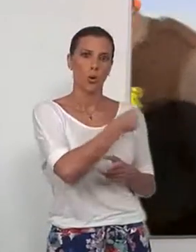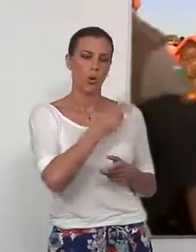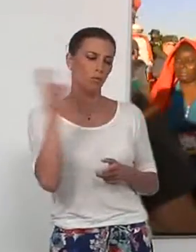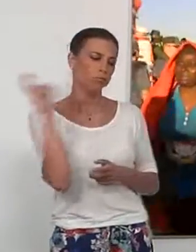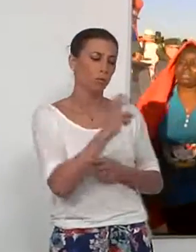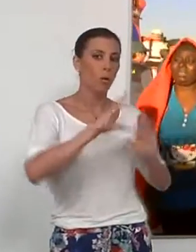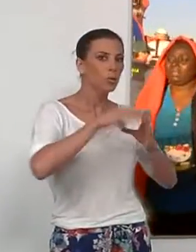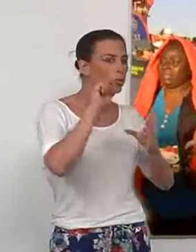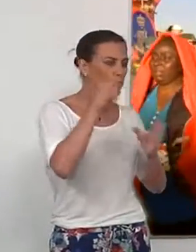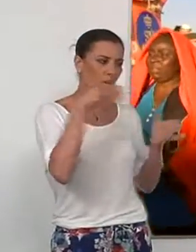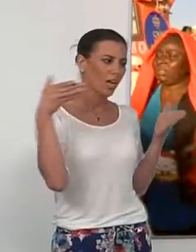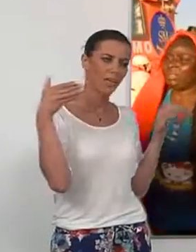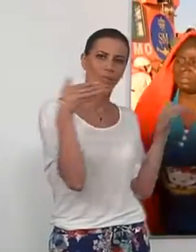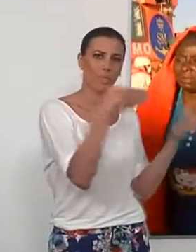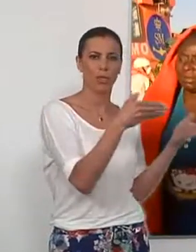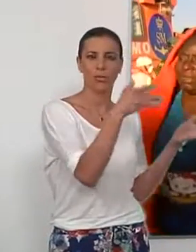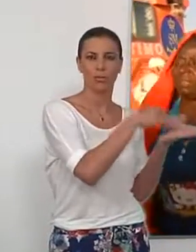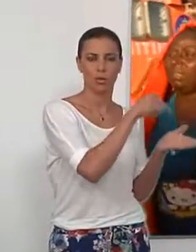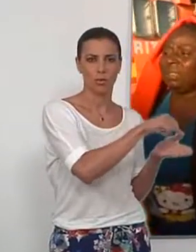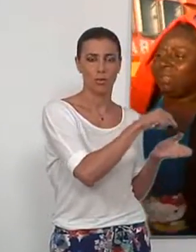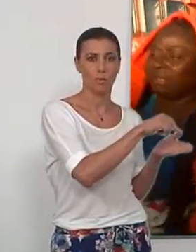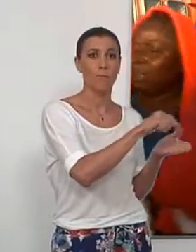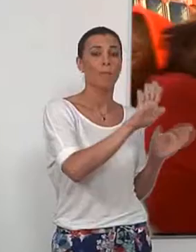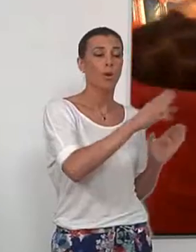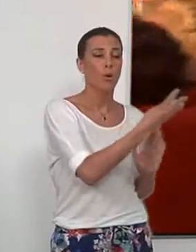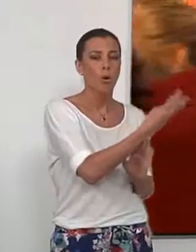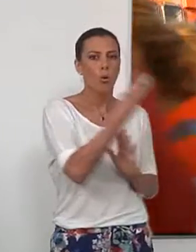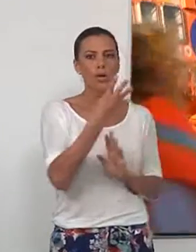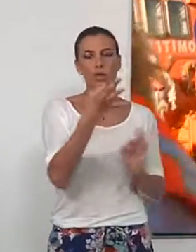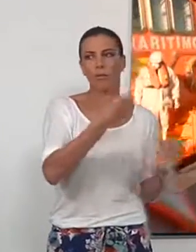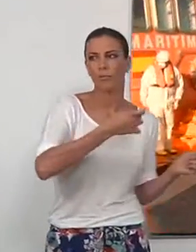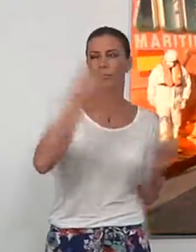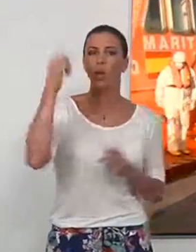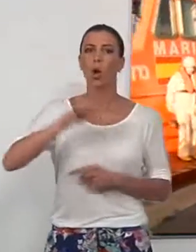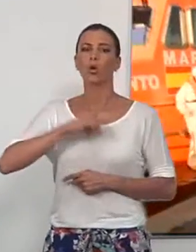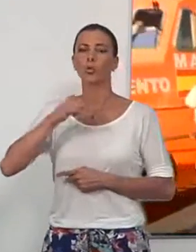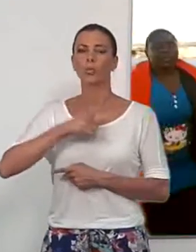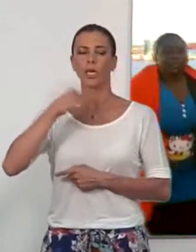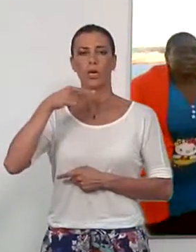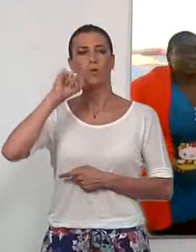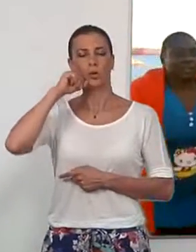Roja nada más llegar al puerto de Motril. Cuatro de ellos fueron trasladados al hospital motrileño.